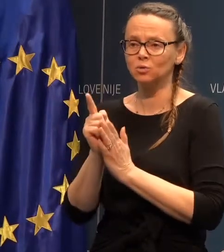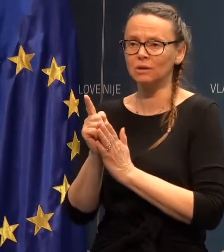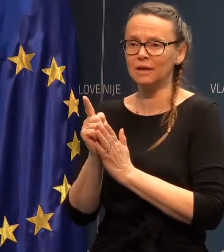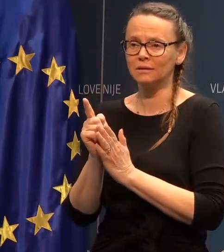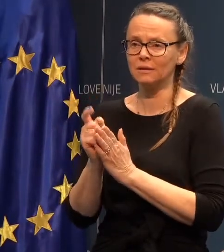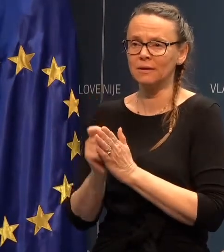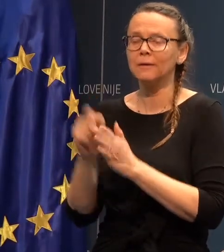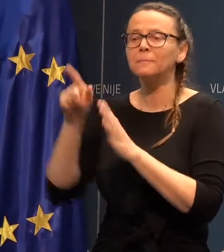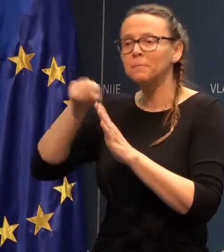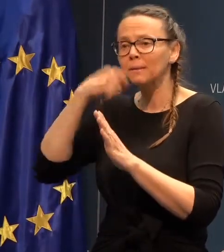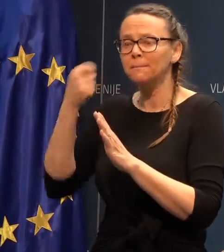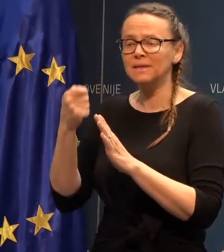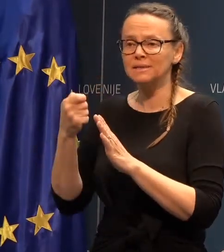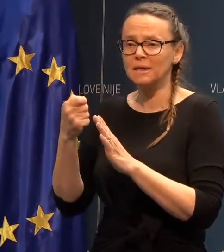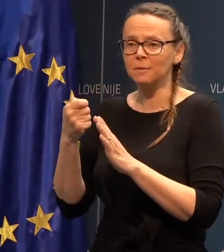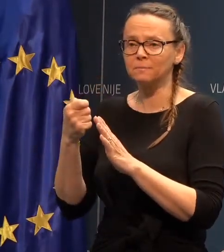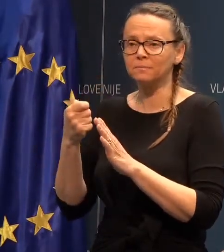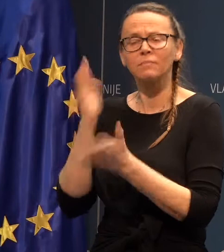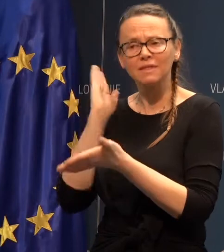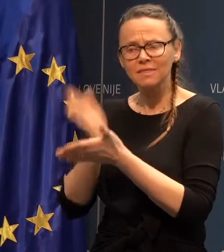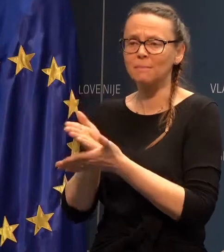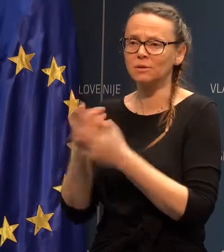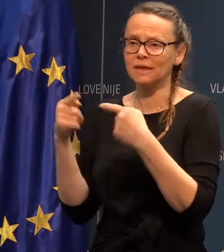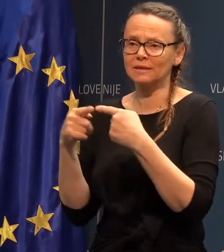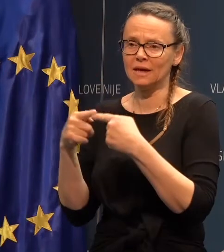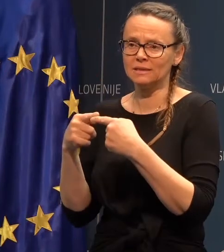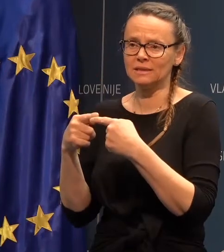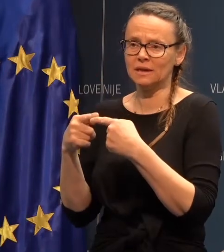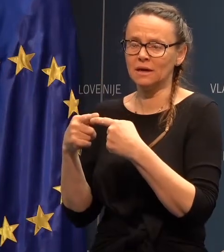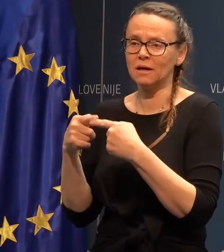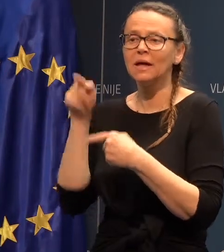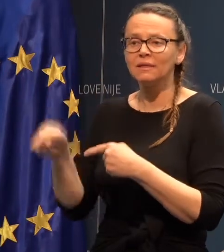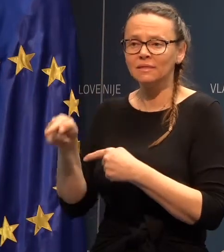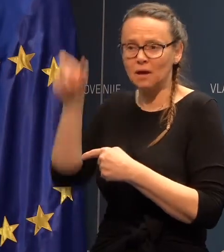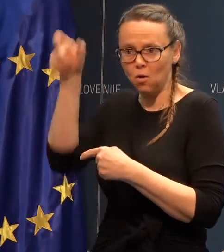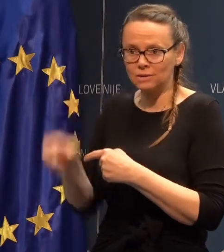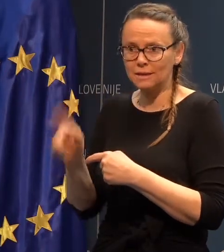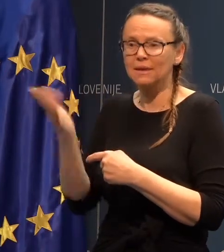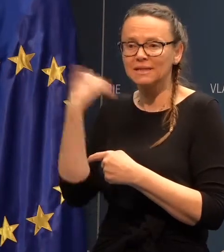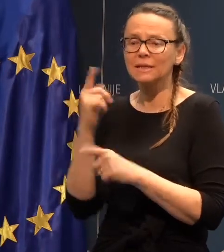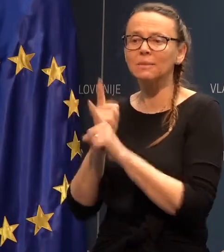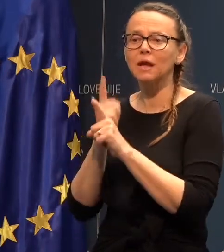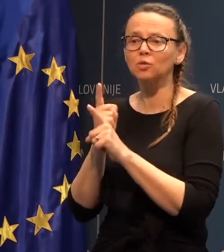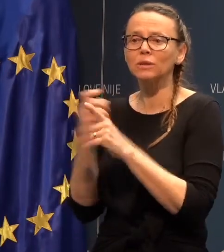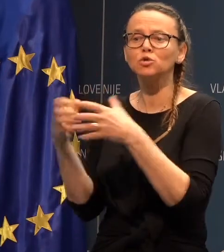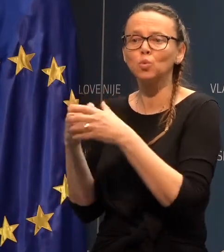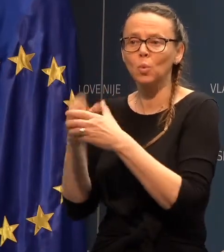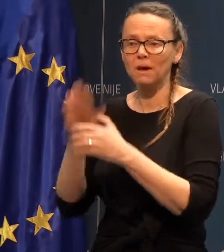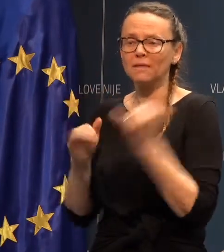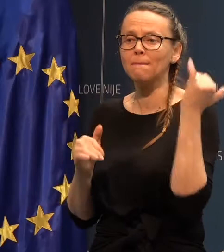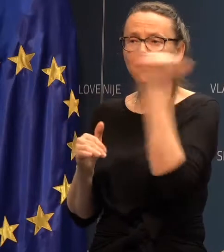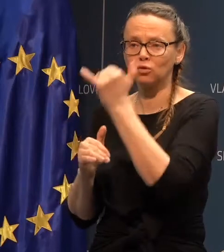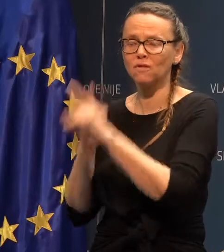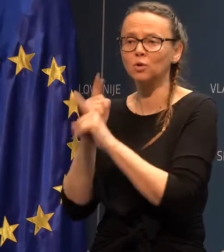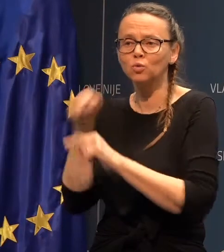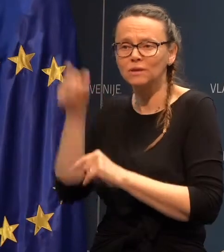brisa neposrednega stika te osebe, ki sta bila tudi skupaj na potovanju in